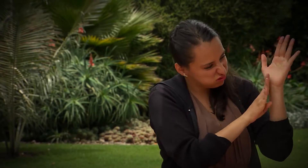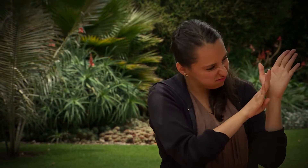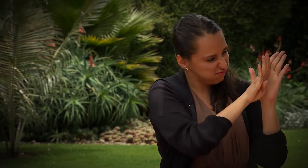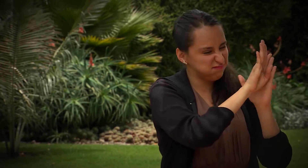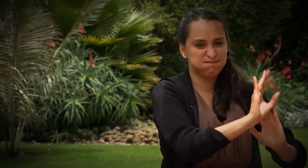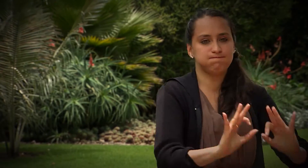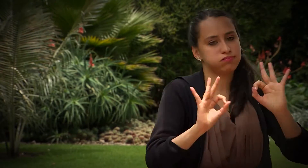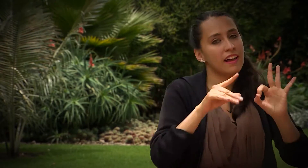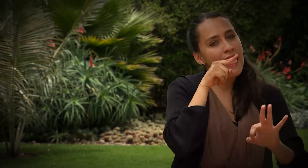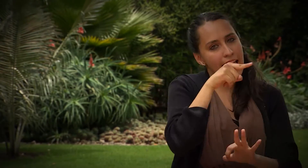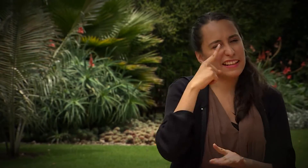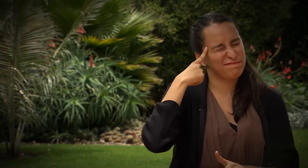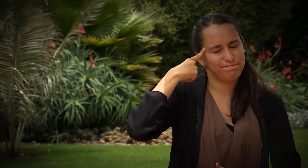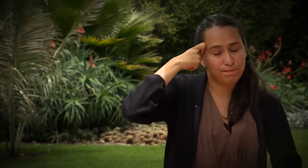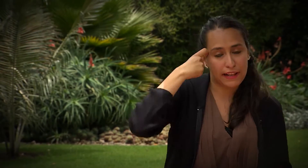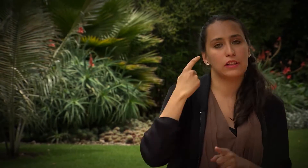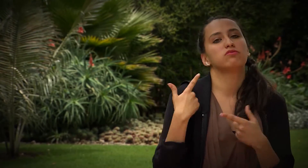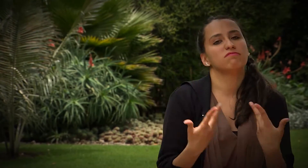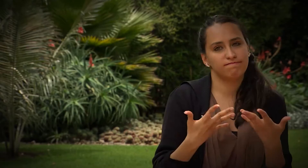queremos que tengan una educación de calidad.